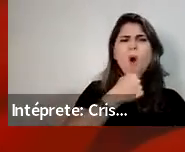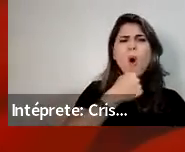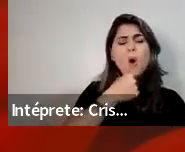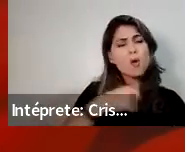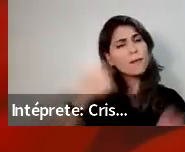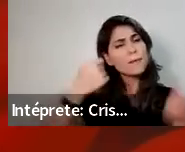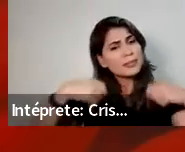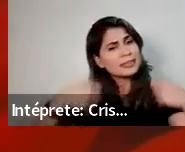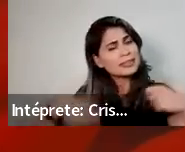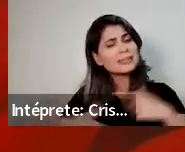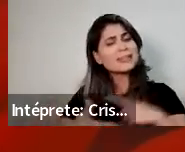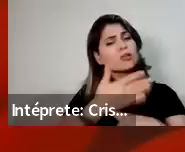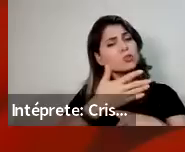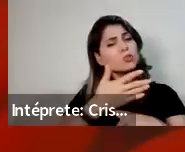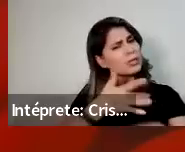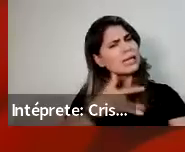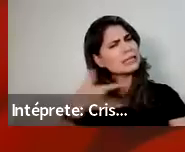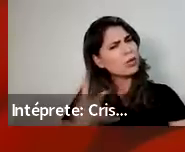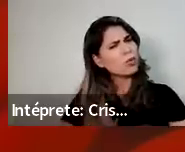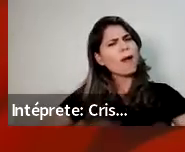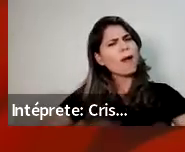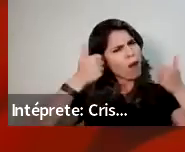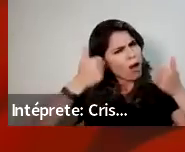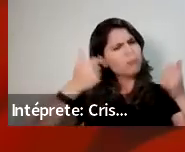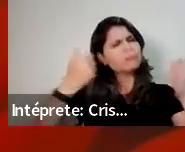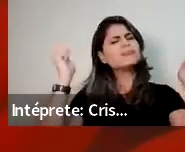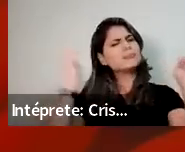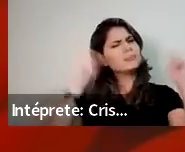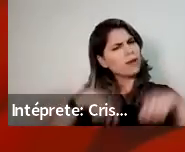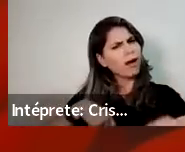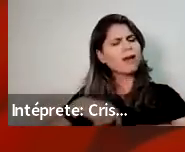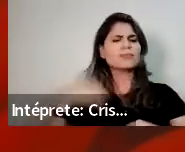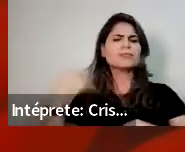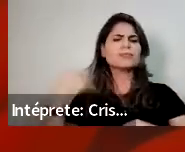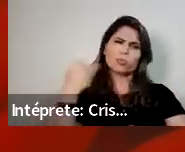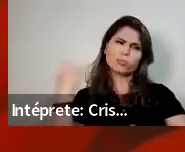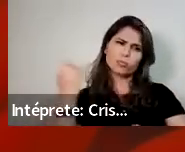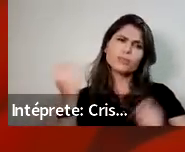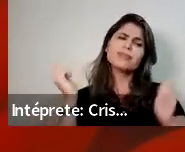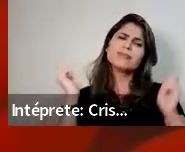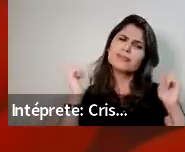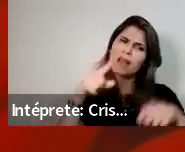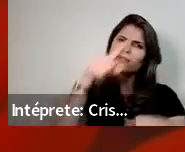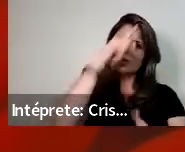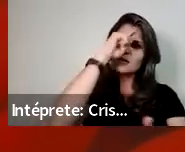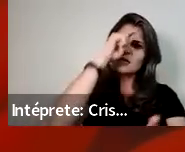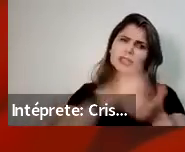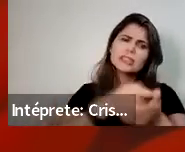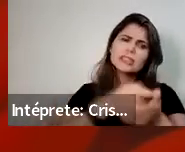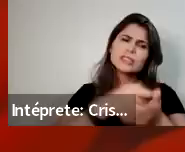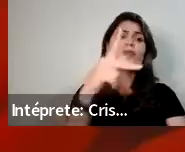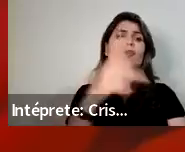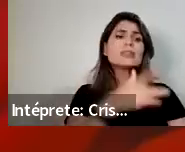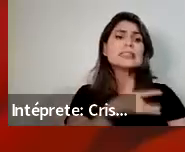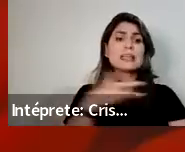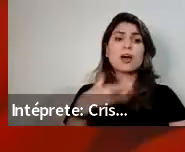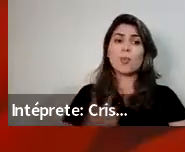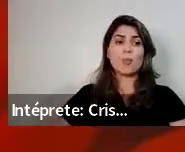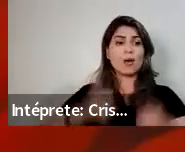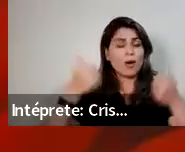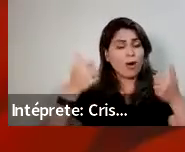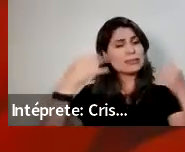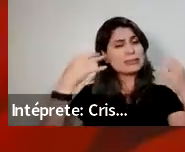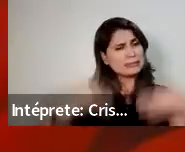para dar valor nela. Eu posso, nesse exato momento, tomar uma boa decisão para investir na minha saúde, tá?